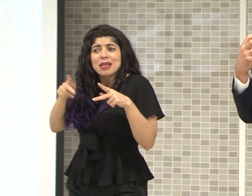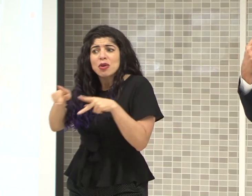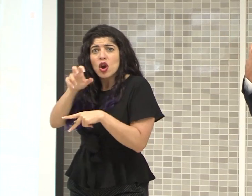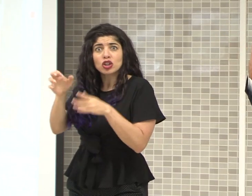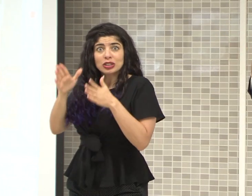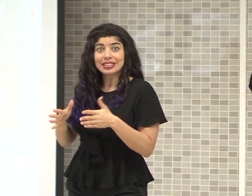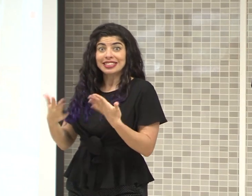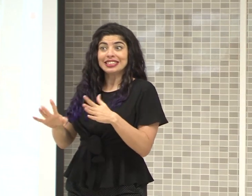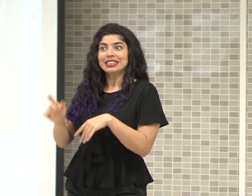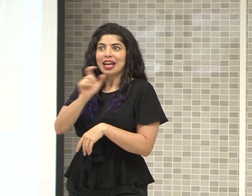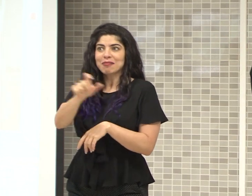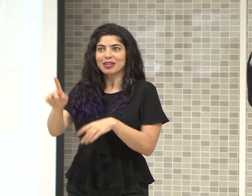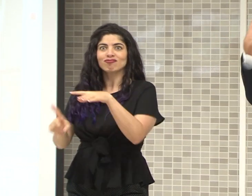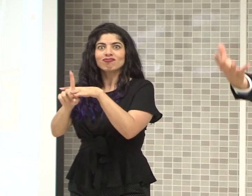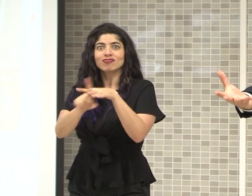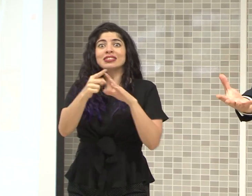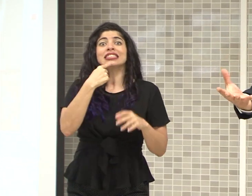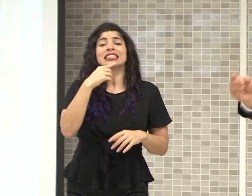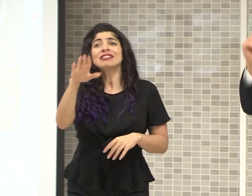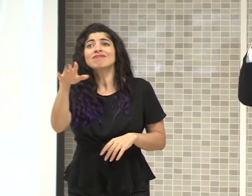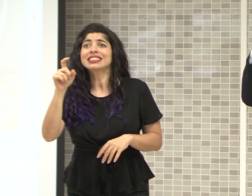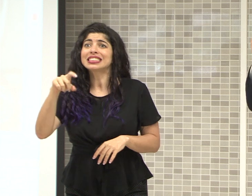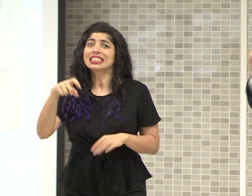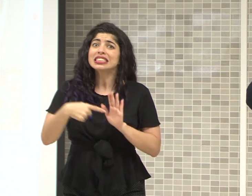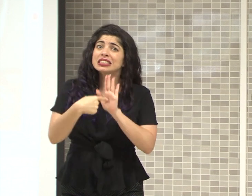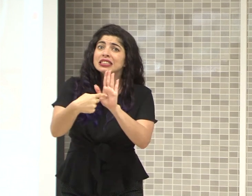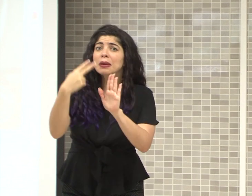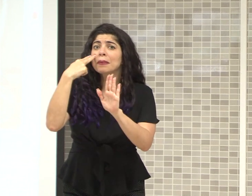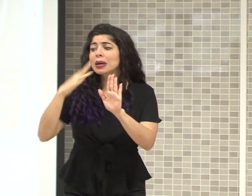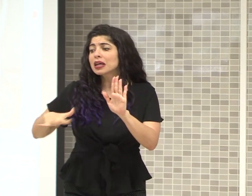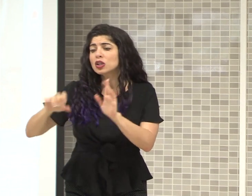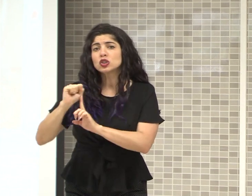manifestaron varios, en la necesidad de visibilizar lo social.